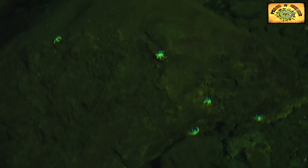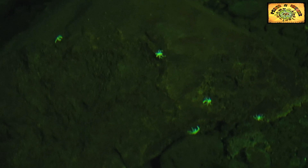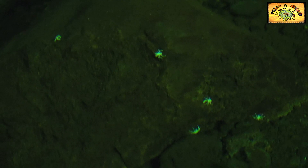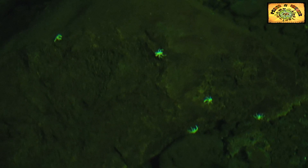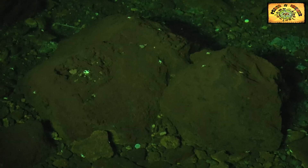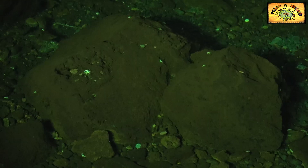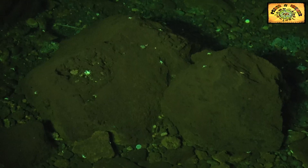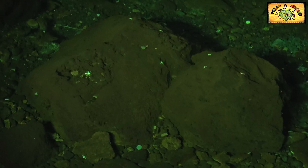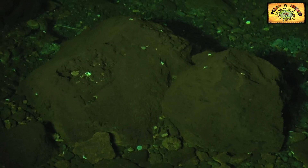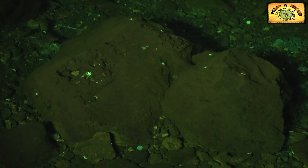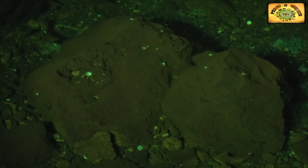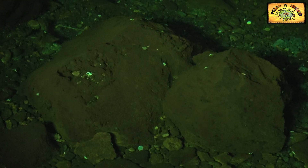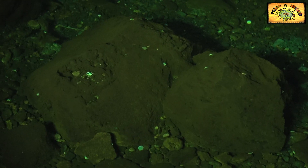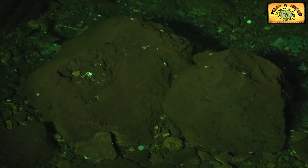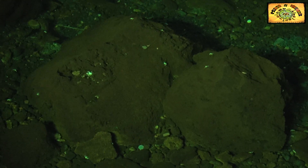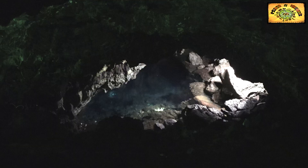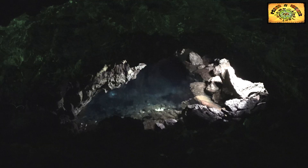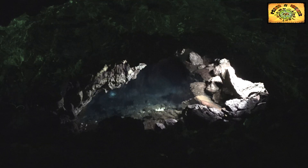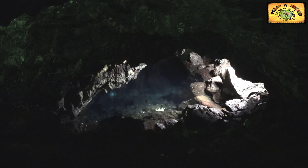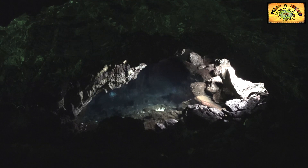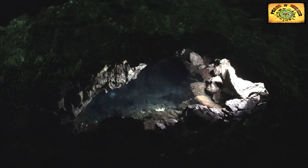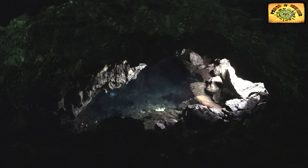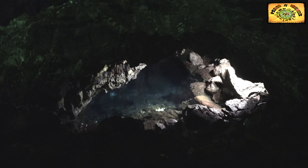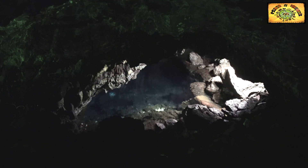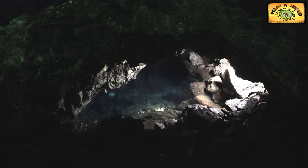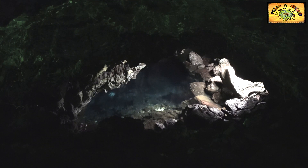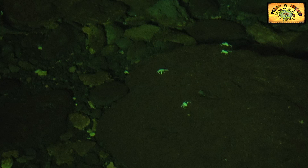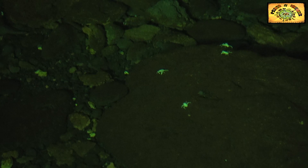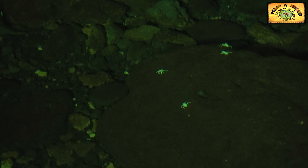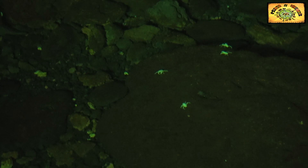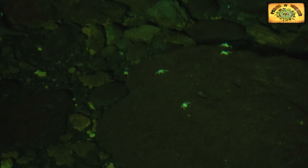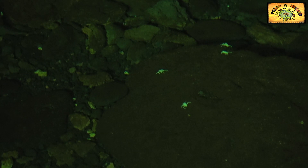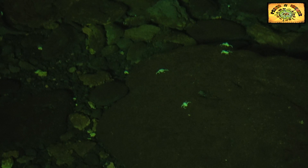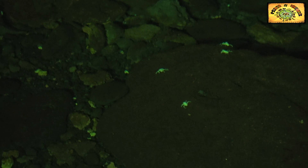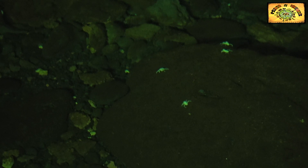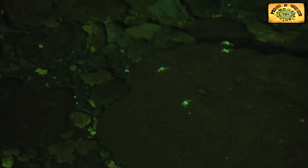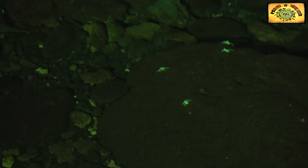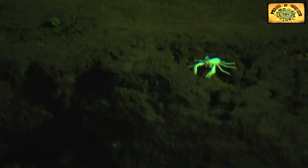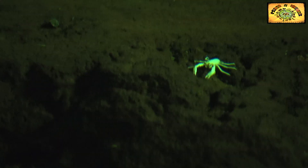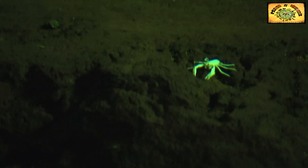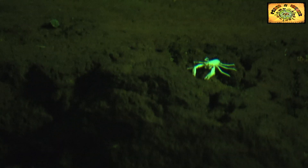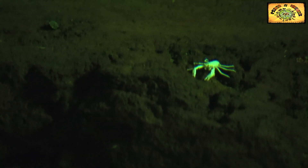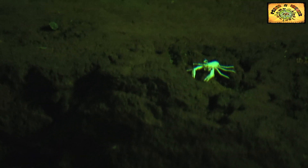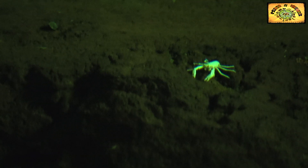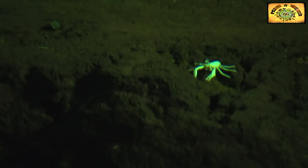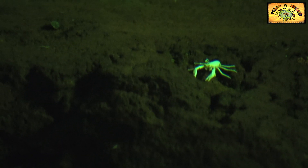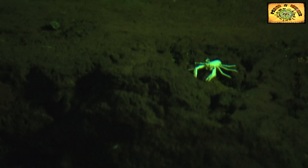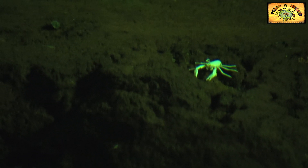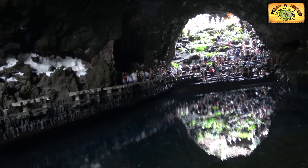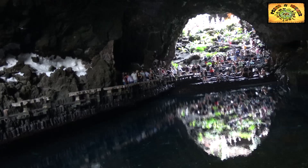chiquititos. Y que brillan. Que brillan. Son fluorescentes. Sí, son fluorescentes. Y solo están en este lugar, ¿eh? Así que ya sabéis que esto lo hace único. A mí es que más me gustó. Os